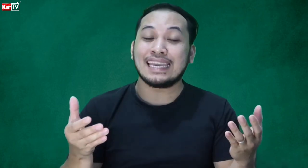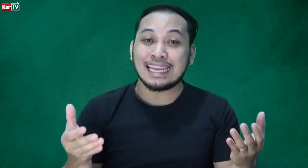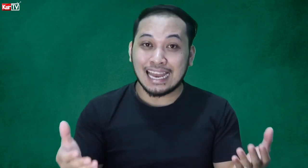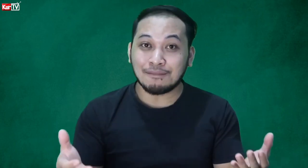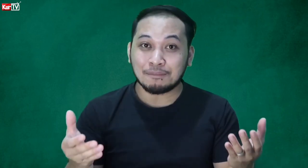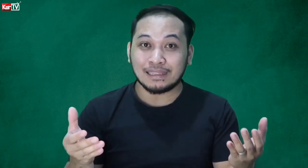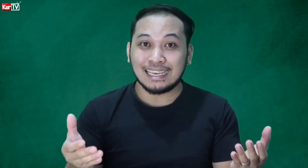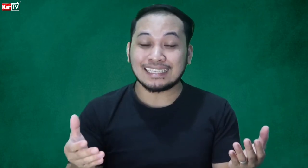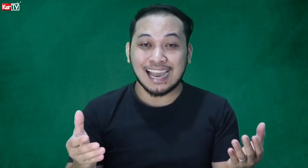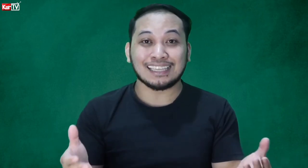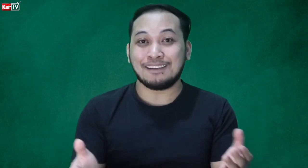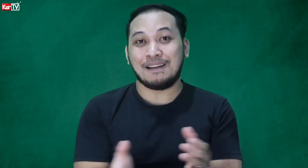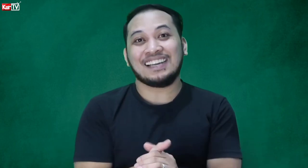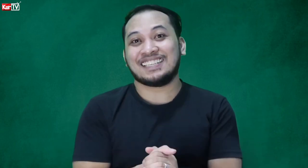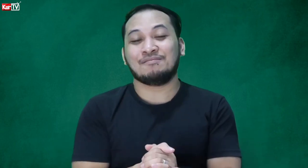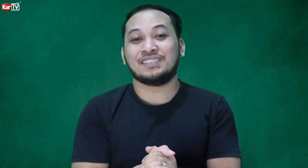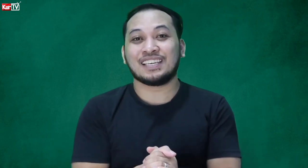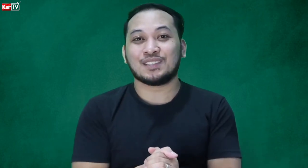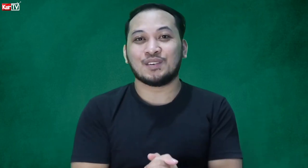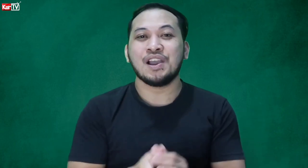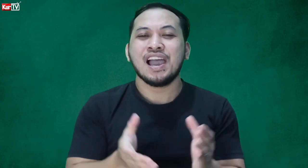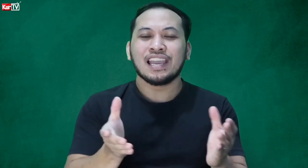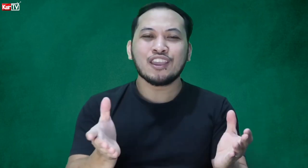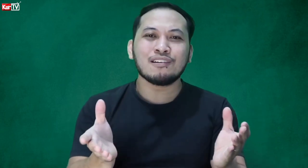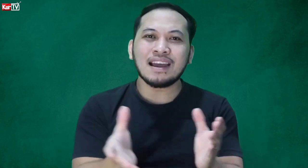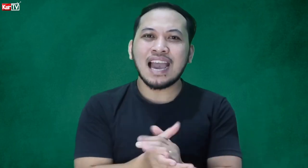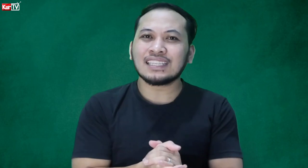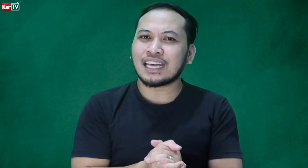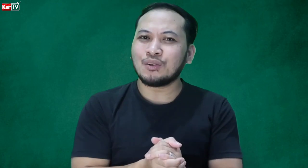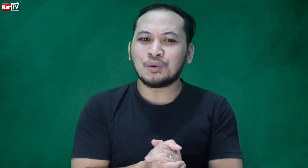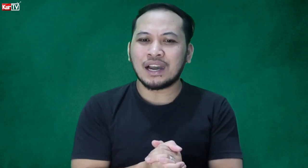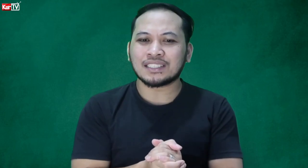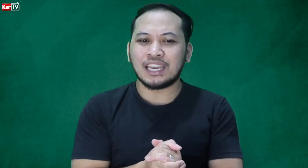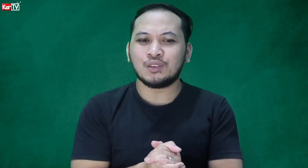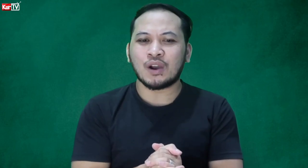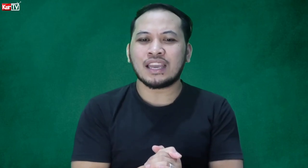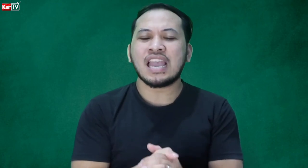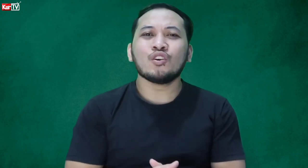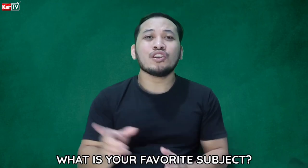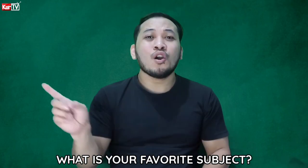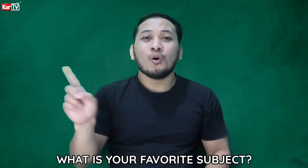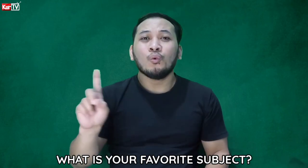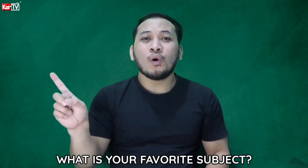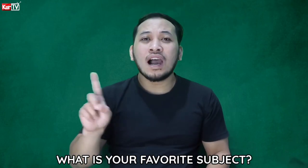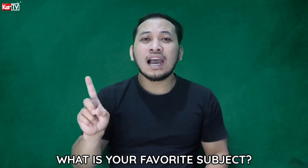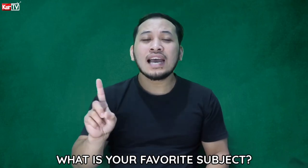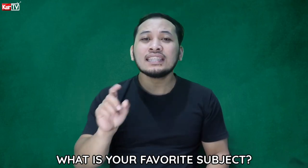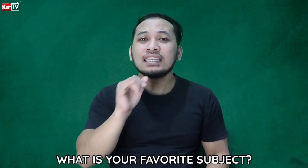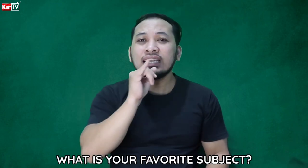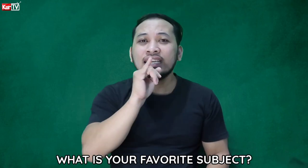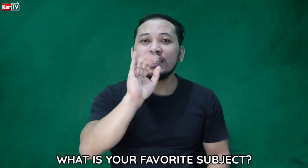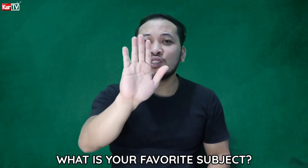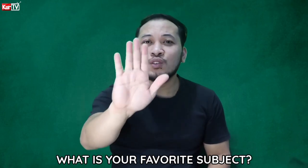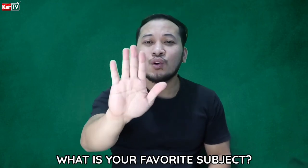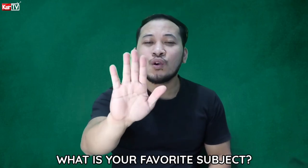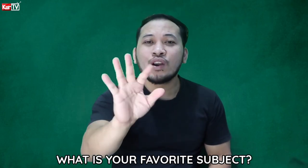kinalaman pa din sa ating mga subjects. Ngayon naman, ang tanong ko nga sa inyo ay what is your